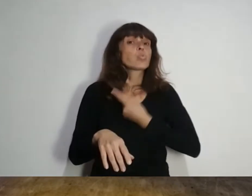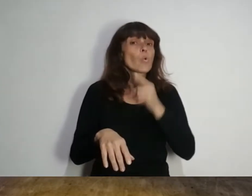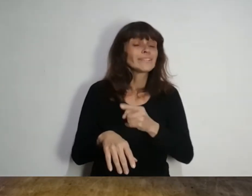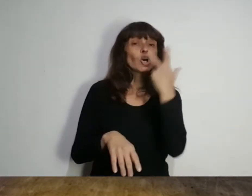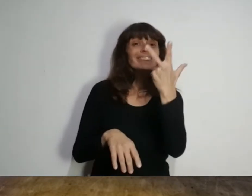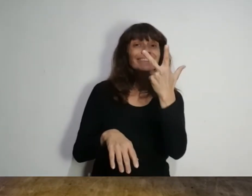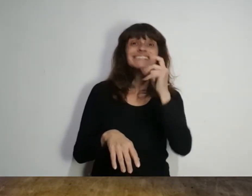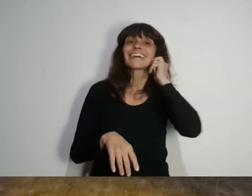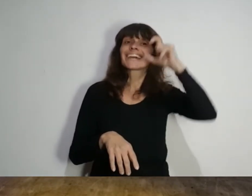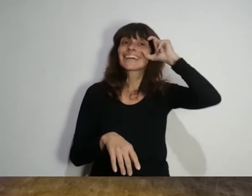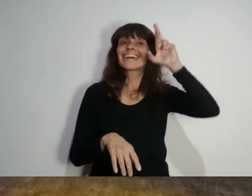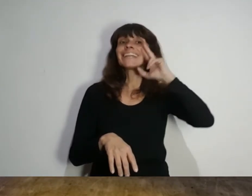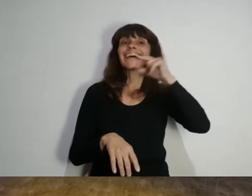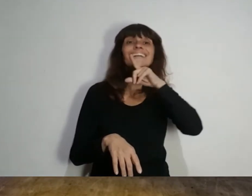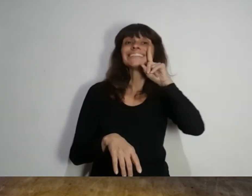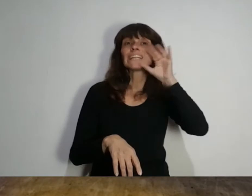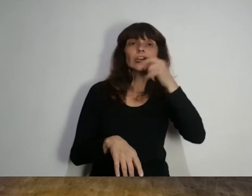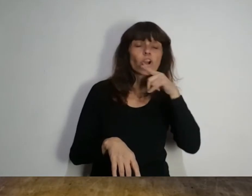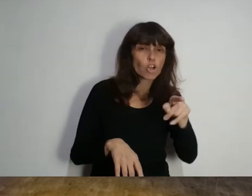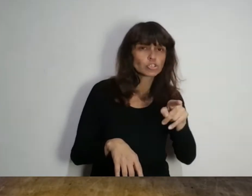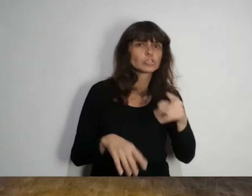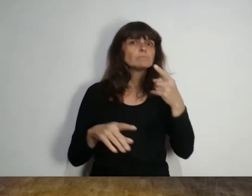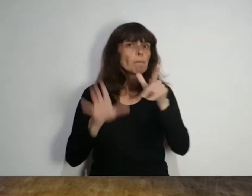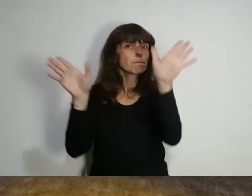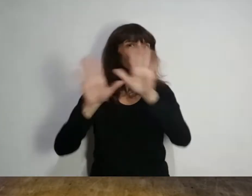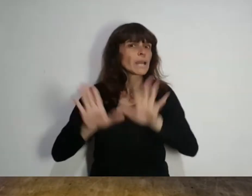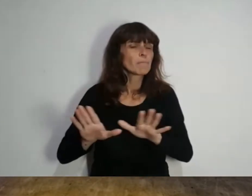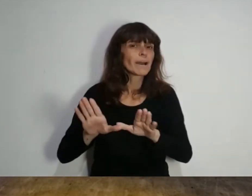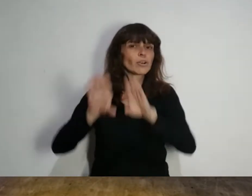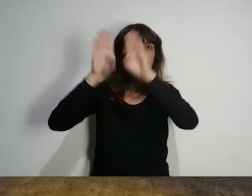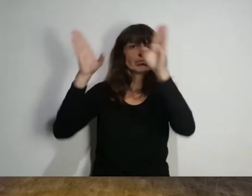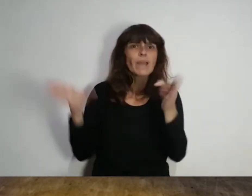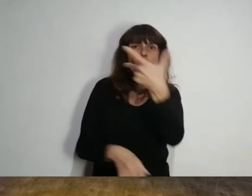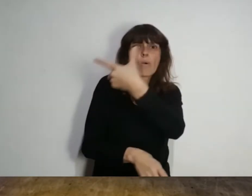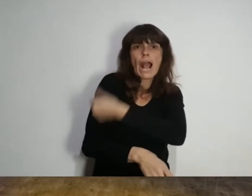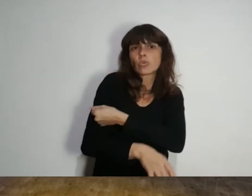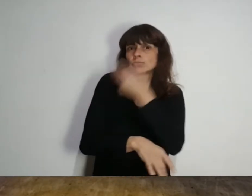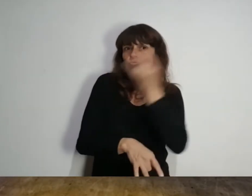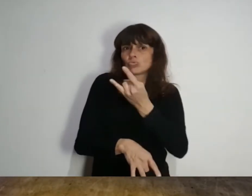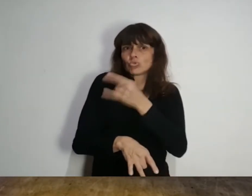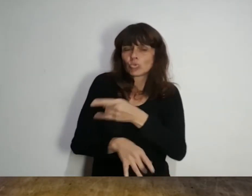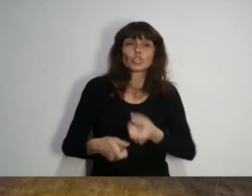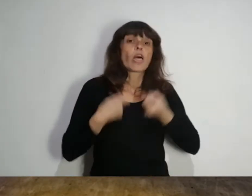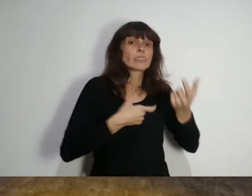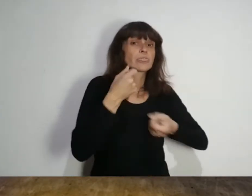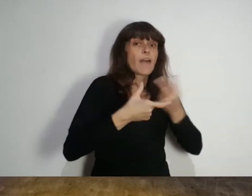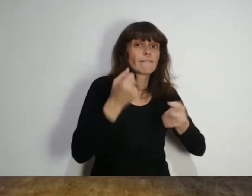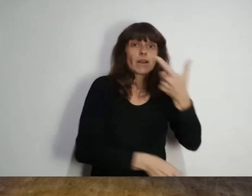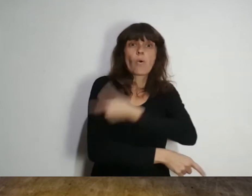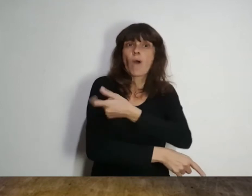geriátricos y el dueño de los establecimientos por montar un vacunatorio clandestino en el que se ofrecía